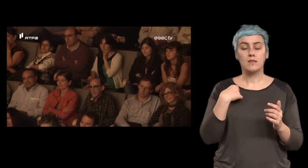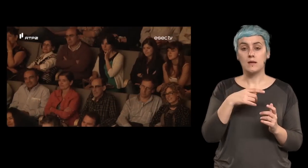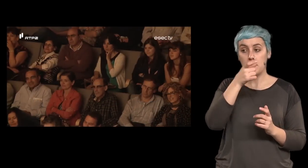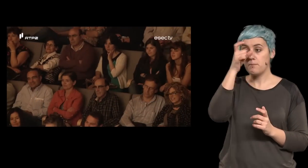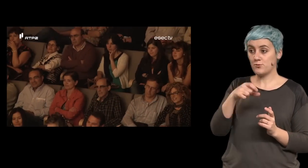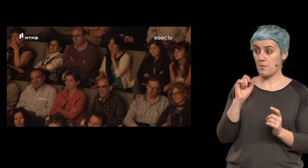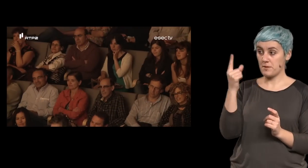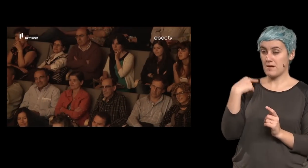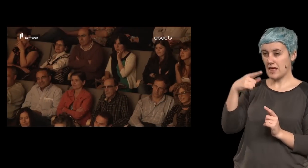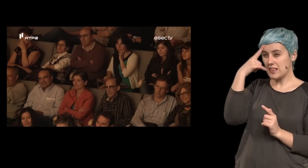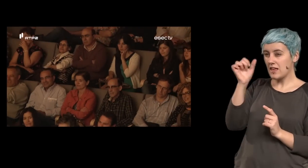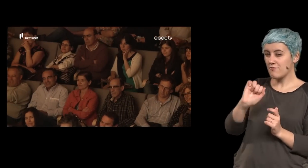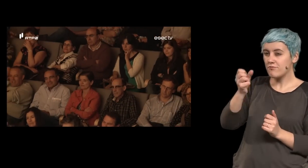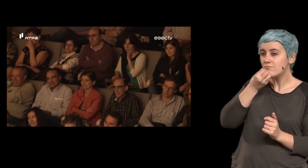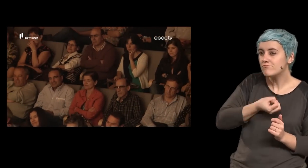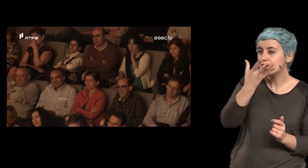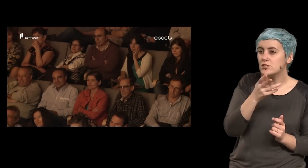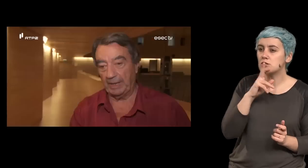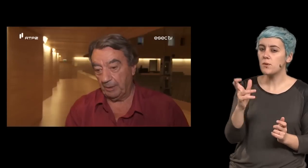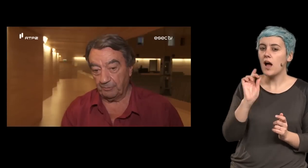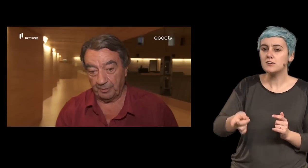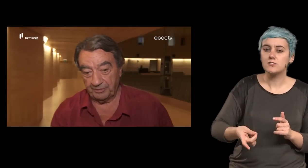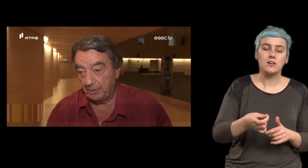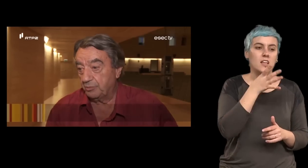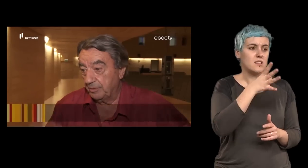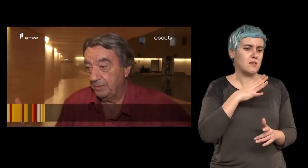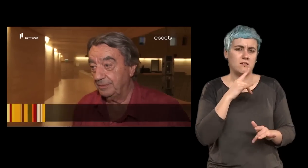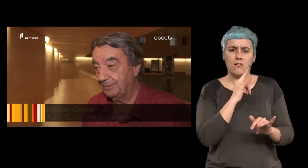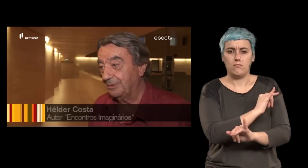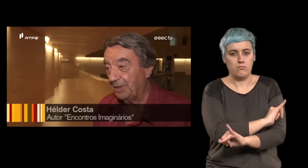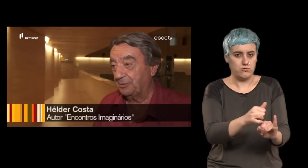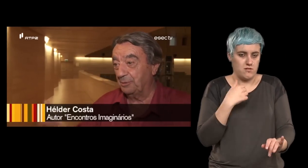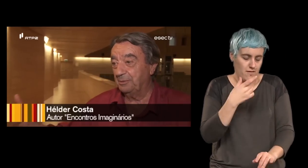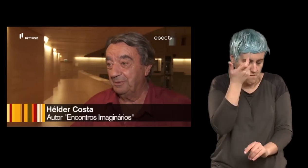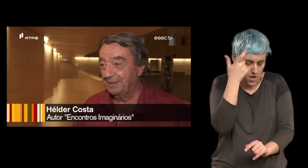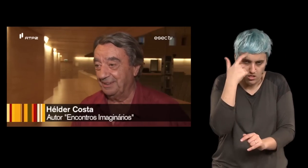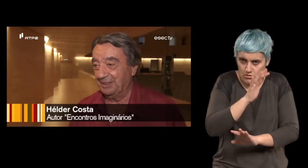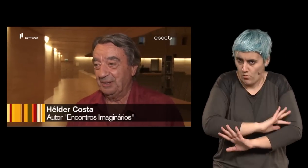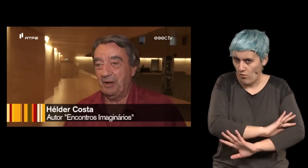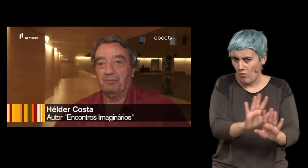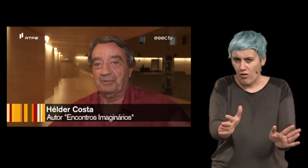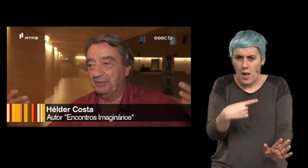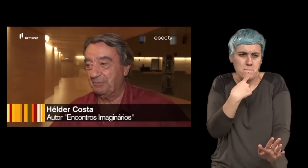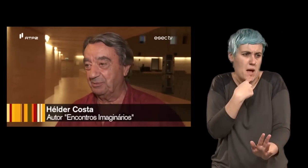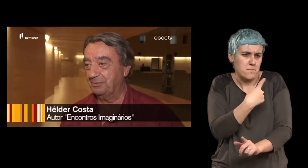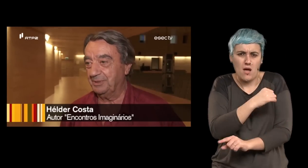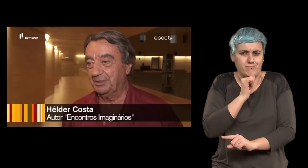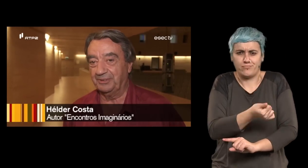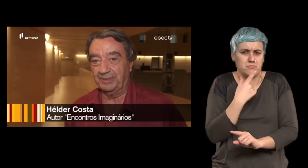pessoa a quem contou esta ideia qual foi a reação? foi isso é impossível estás doido alguma vez isso é possível e isso assim